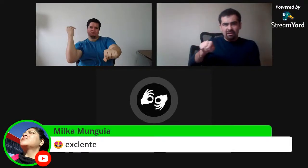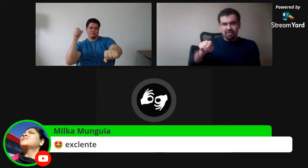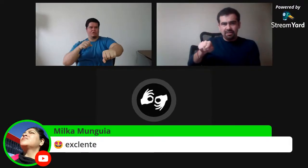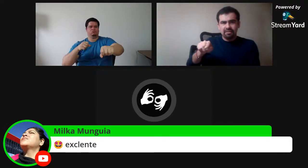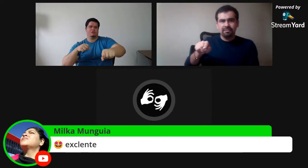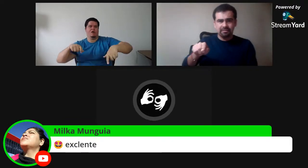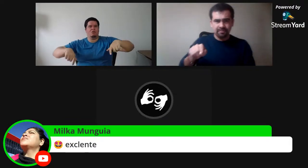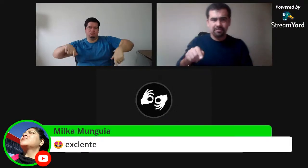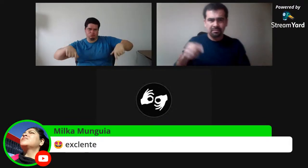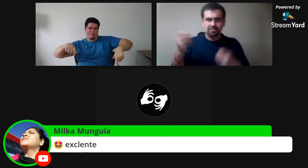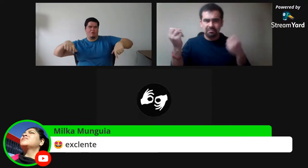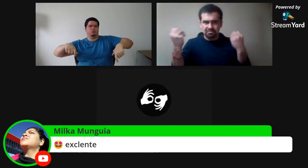en lengua de señas,